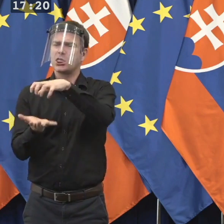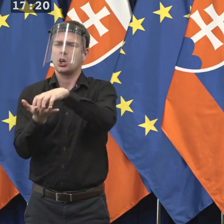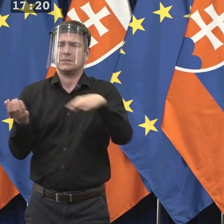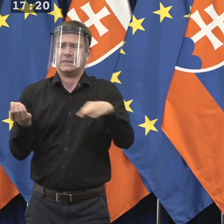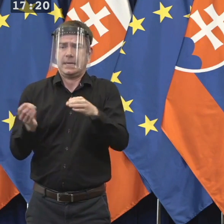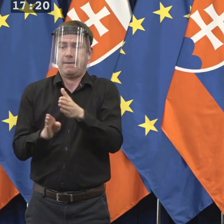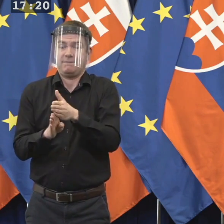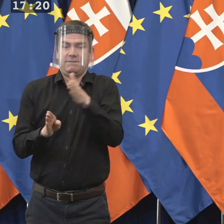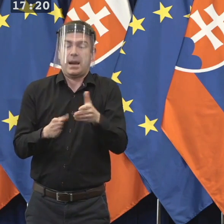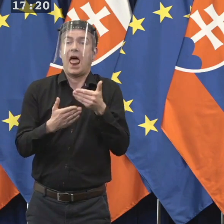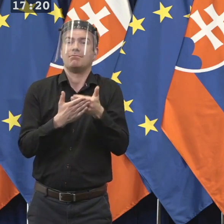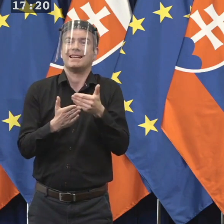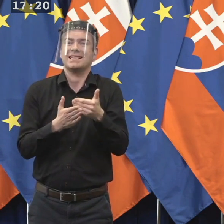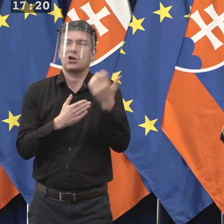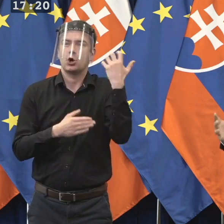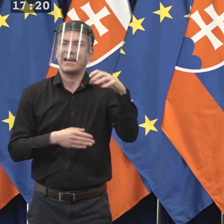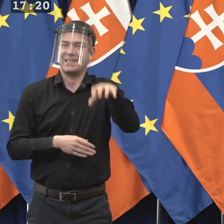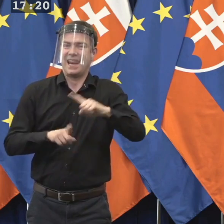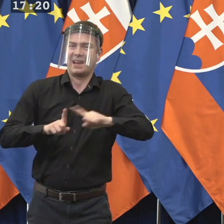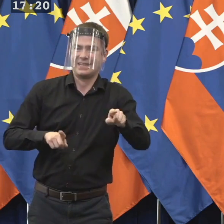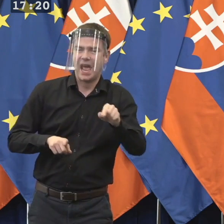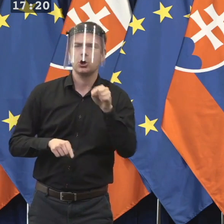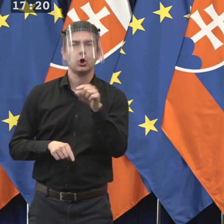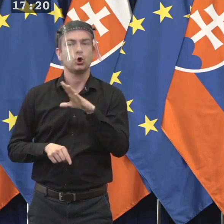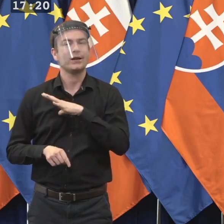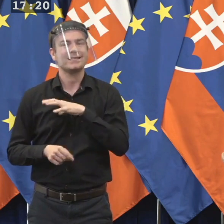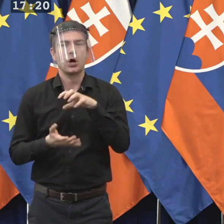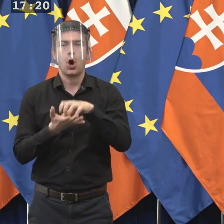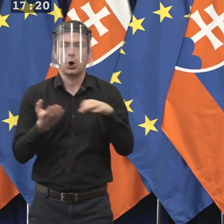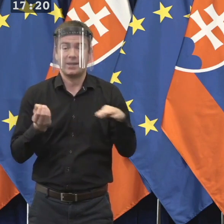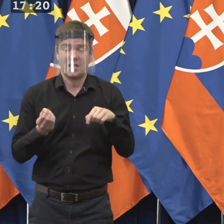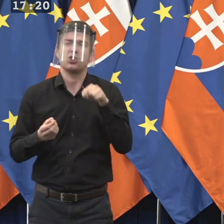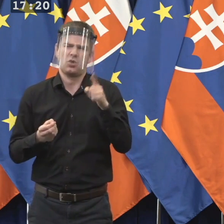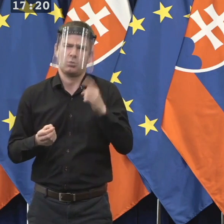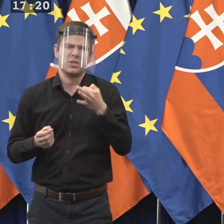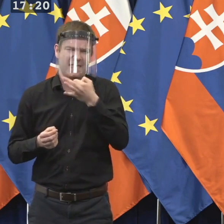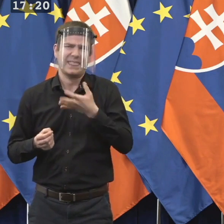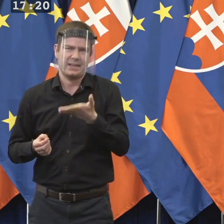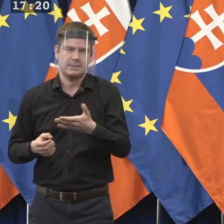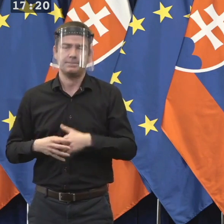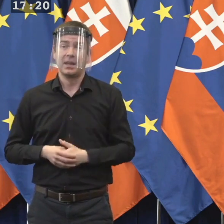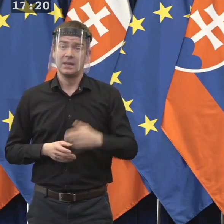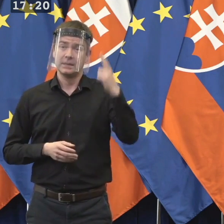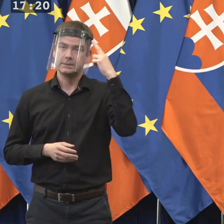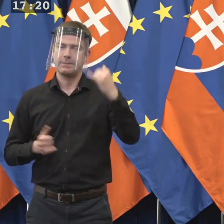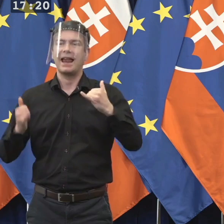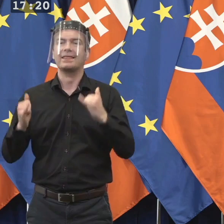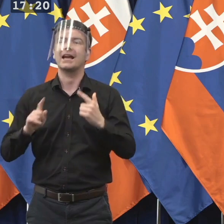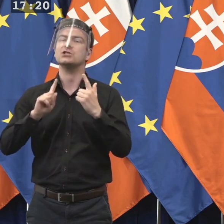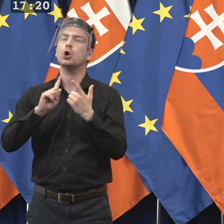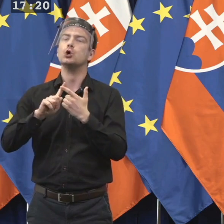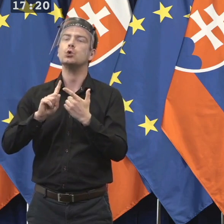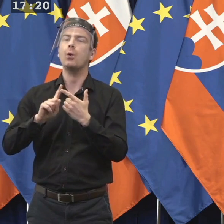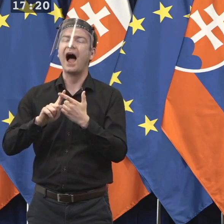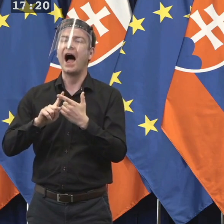ten vírus odtiaľ veľmi rýchlo dostať a splínuť v dave okolítom okolo osady. Takže teraz prechádzame do toho druhého módu, že